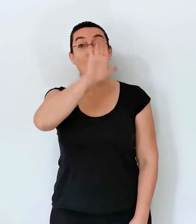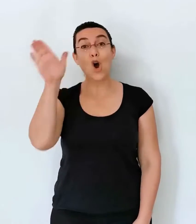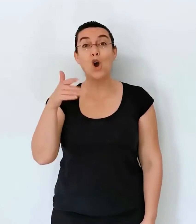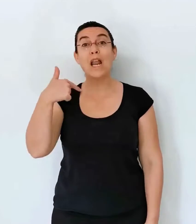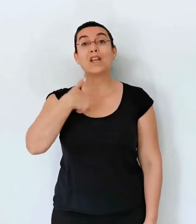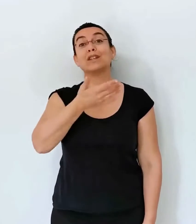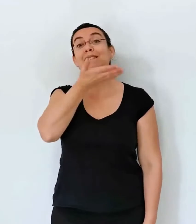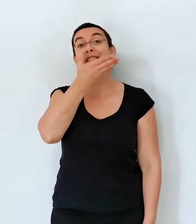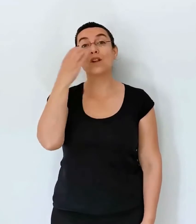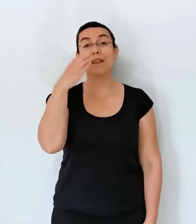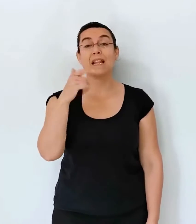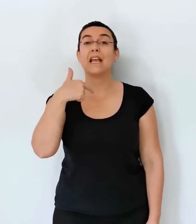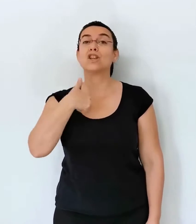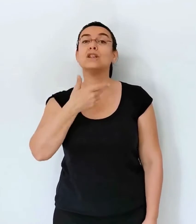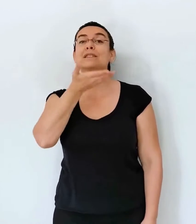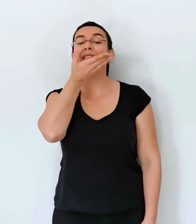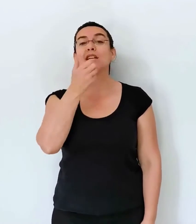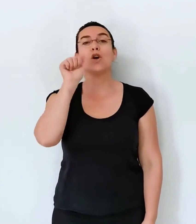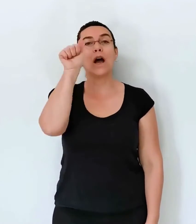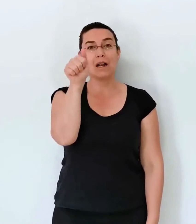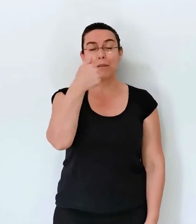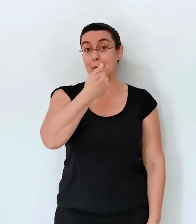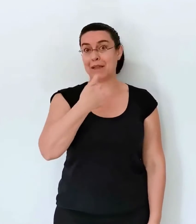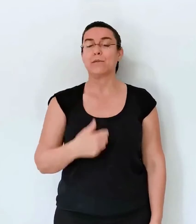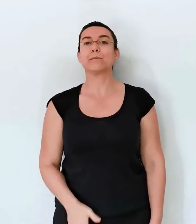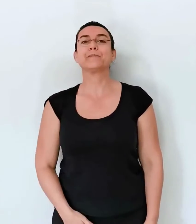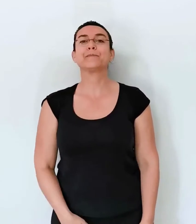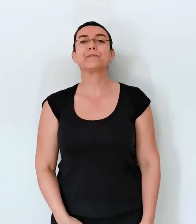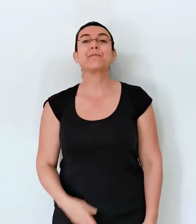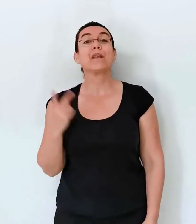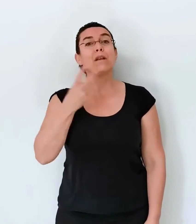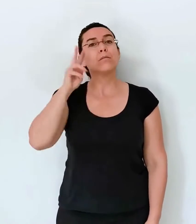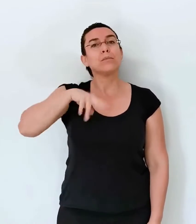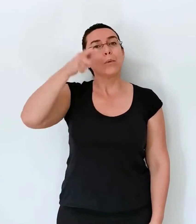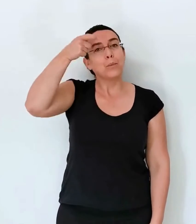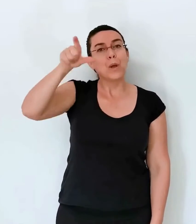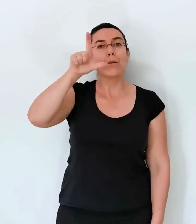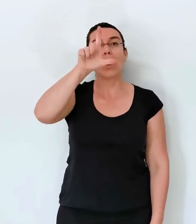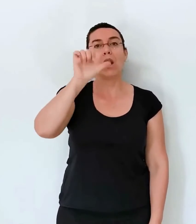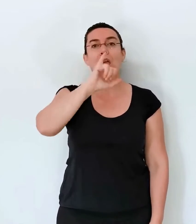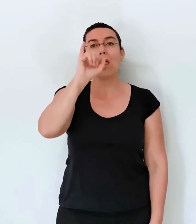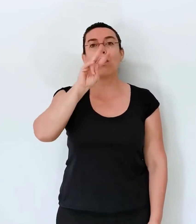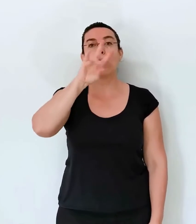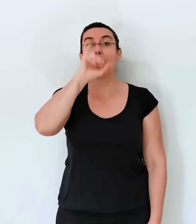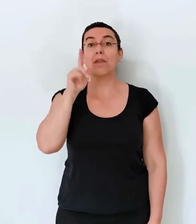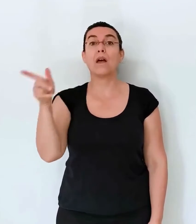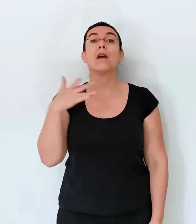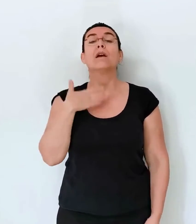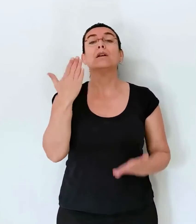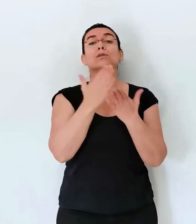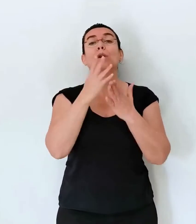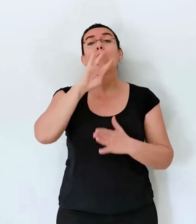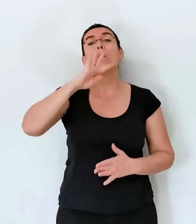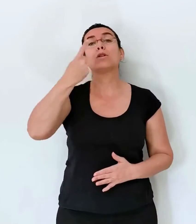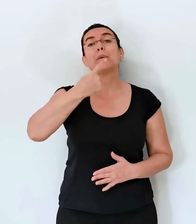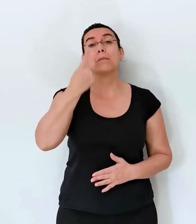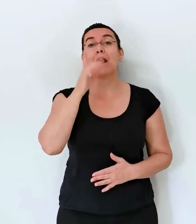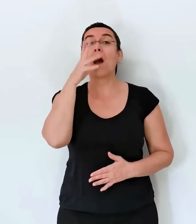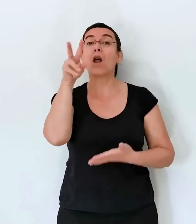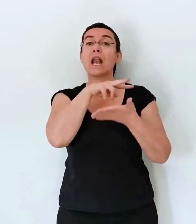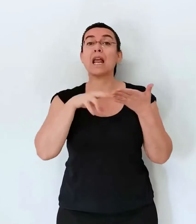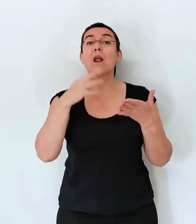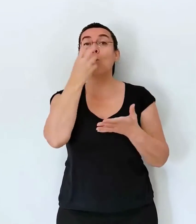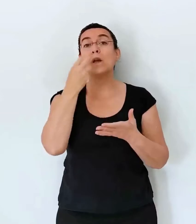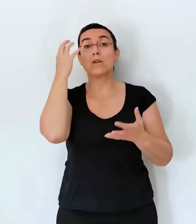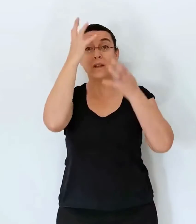¡Hola! Soy Celia. Yo, Amanda. Somos de la Exurza y vamos a cuarto de primaria. Vamos a leer